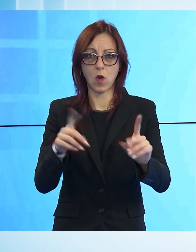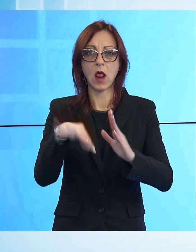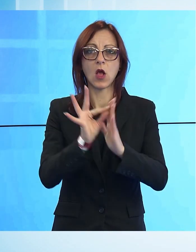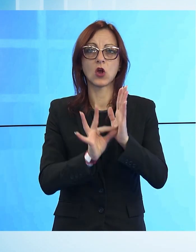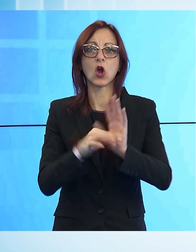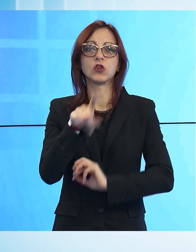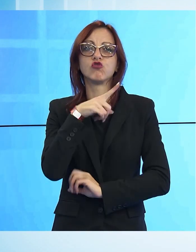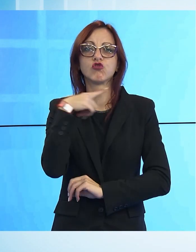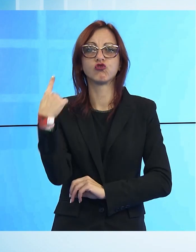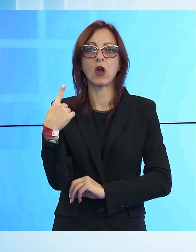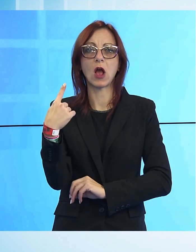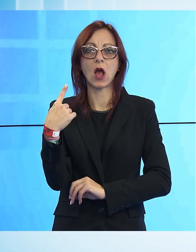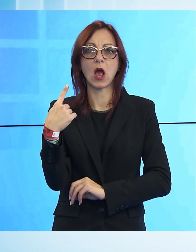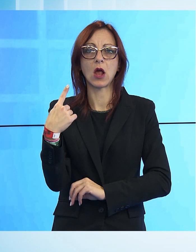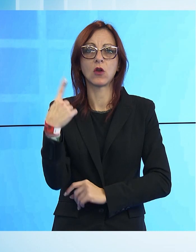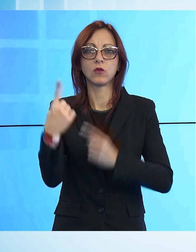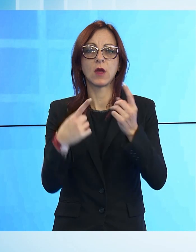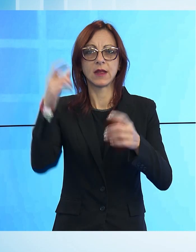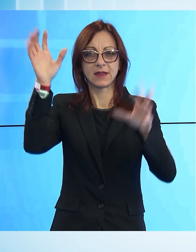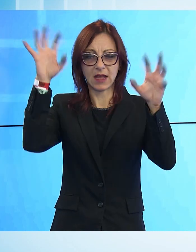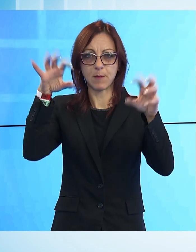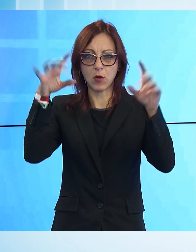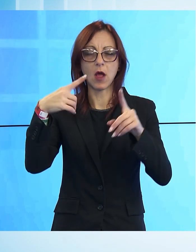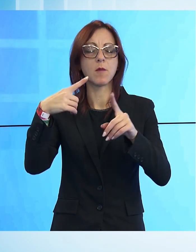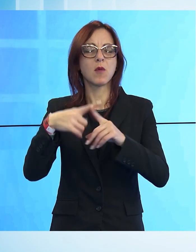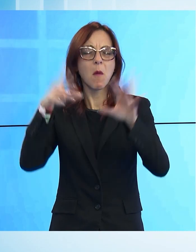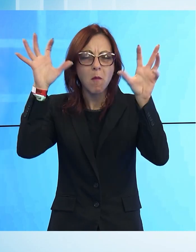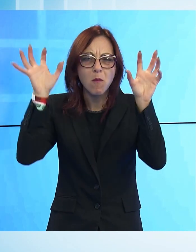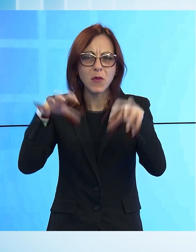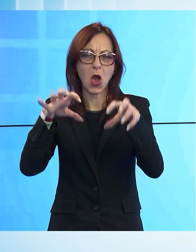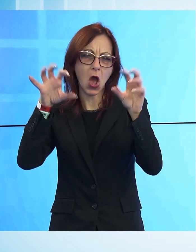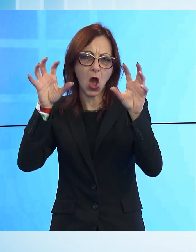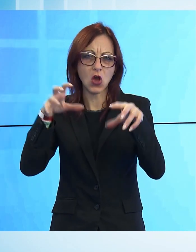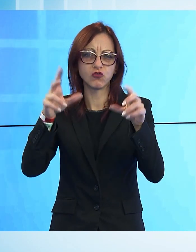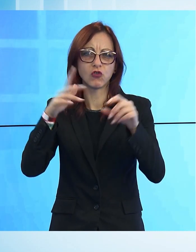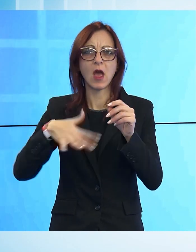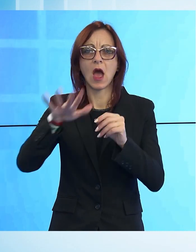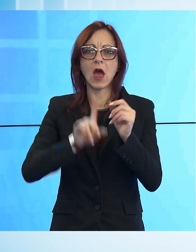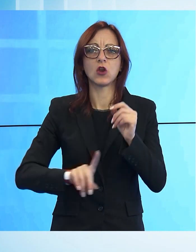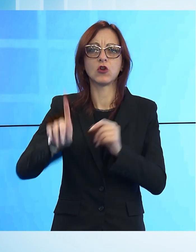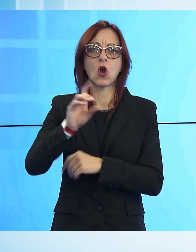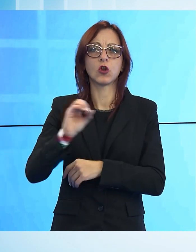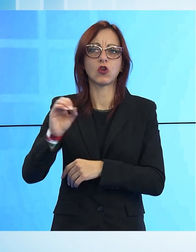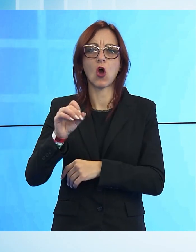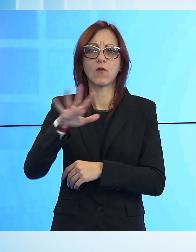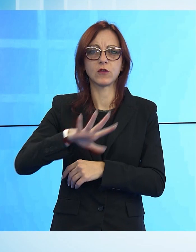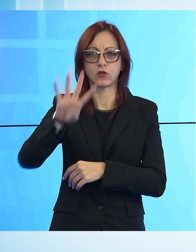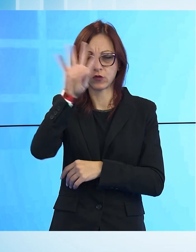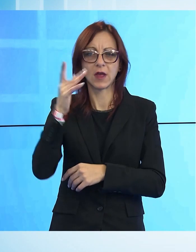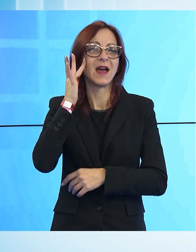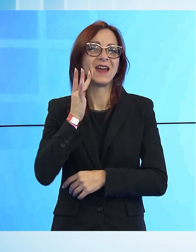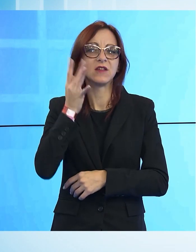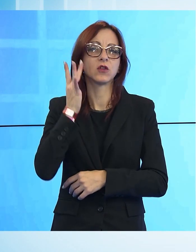giallo per temporali e forti piogge nel nord ovest della Toscana, rischio idrogeologico